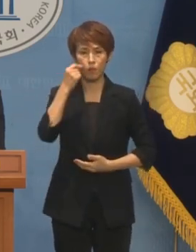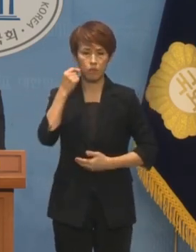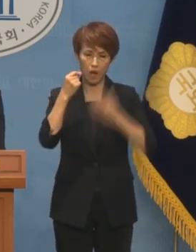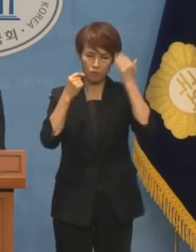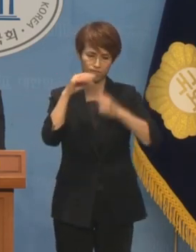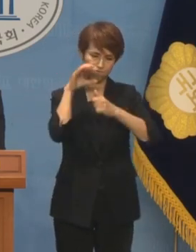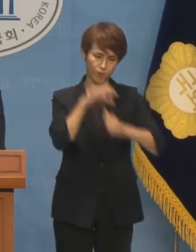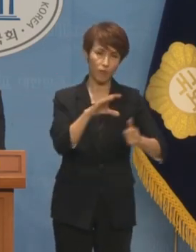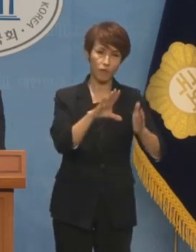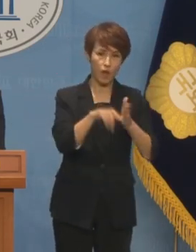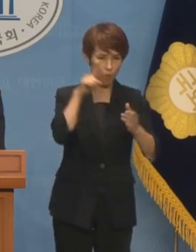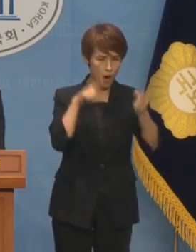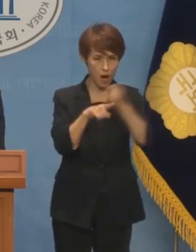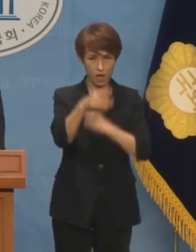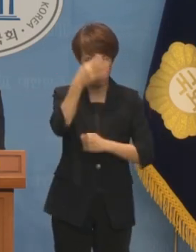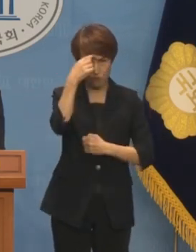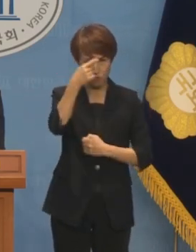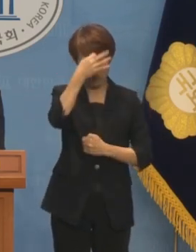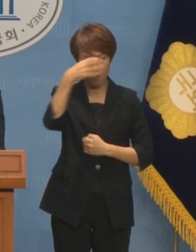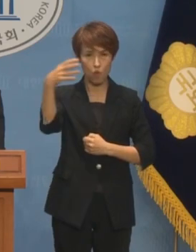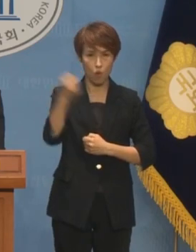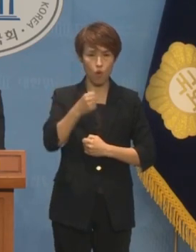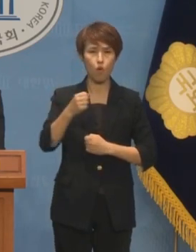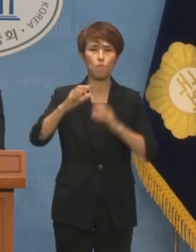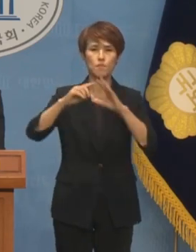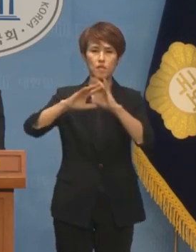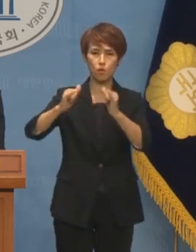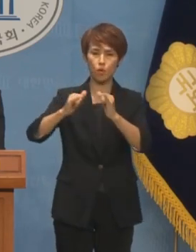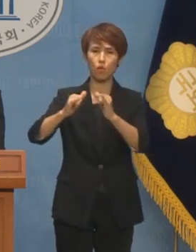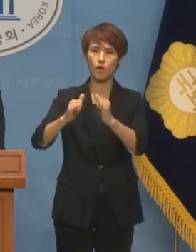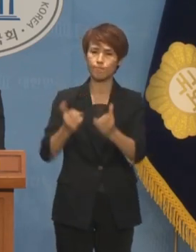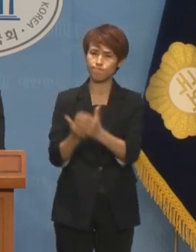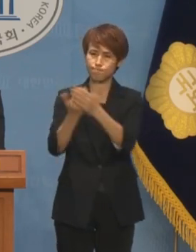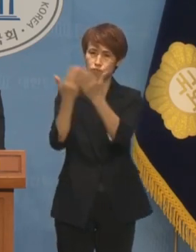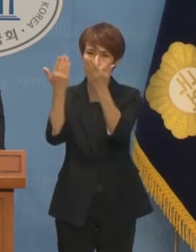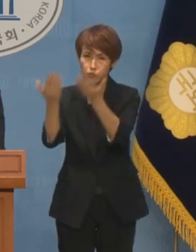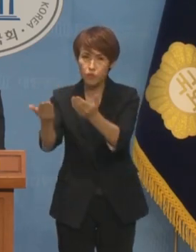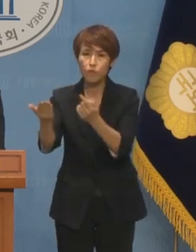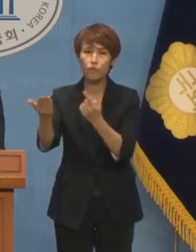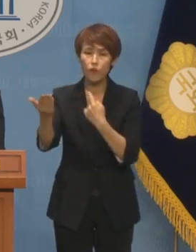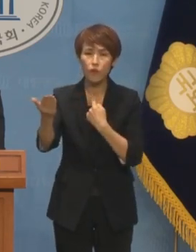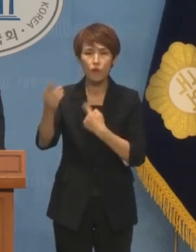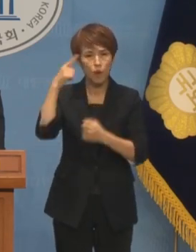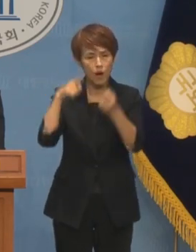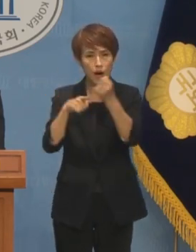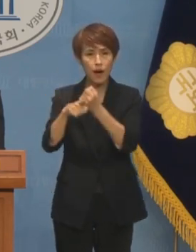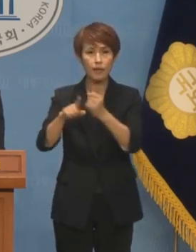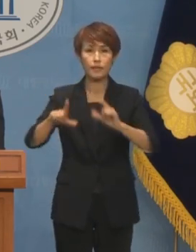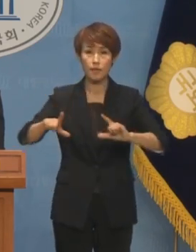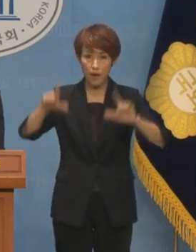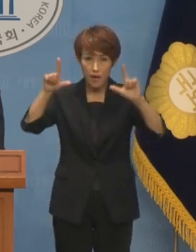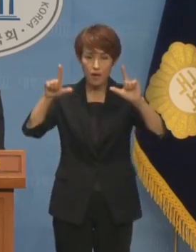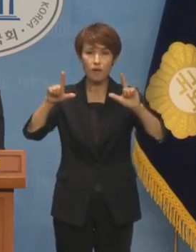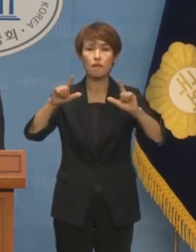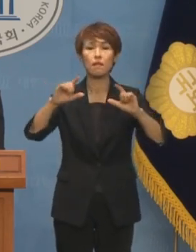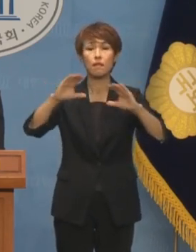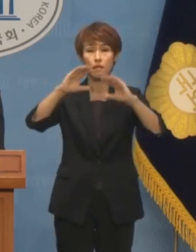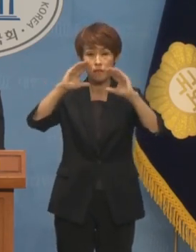과학기술로 민족을 진흥시키고 국민에게 과학을 보급하기 위한 운동이었던 과학대의의 문구입니다.